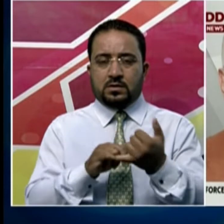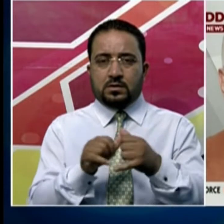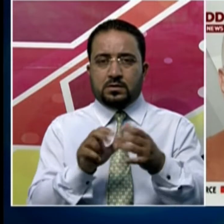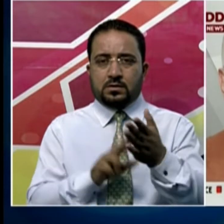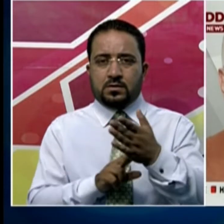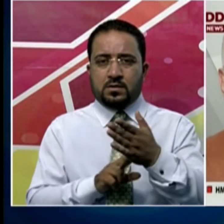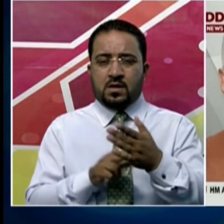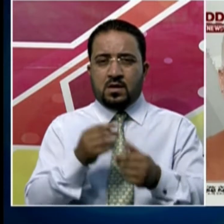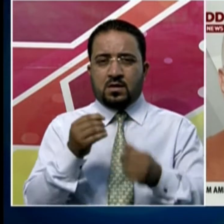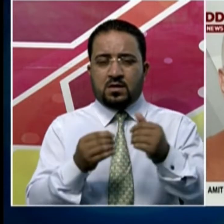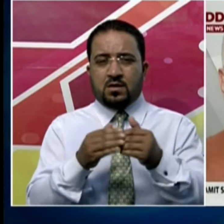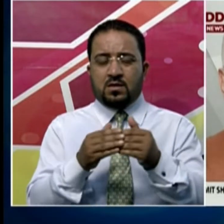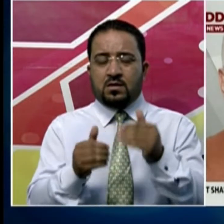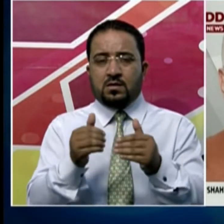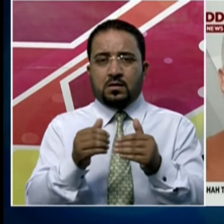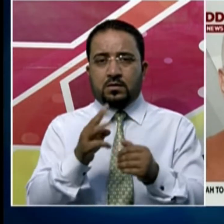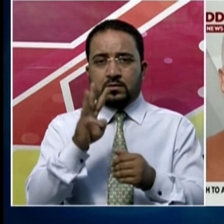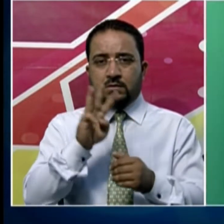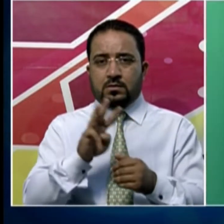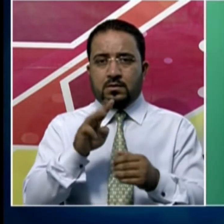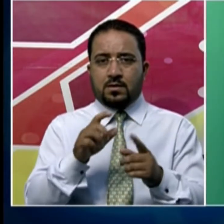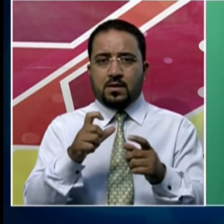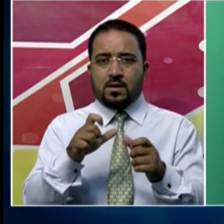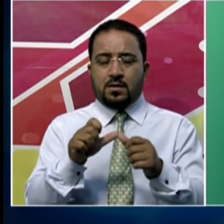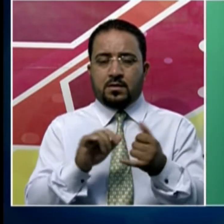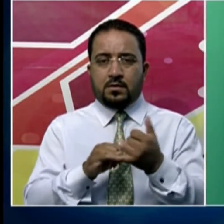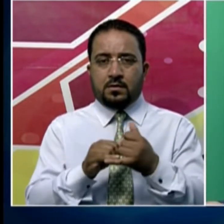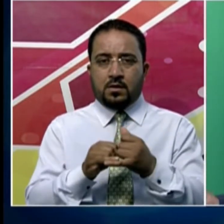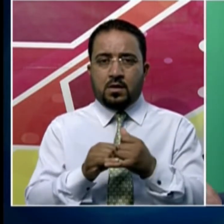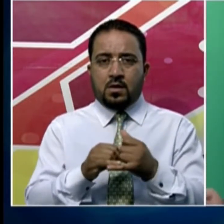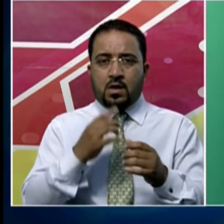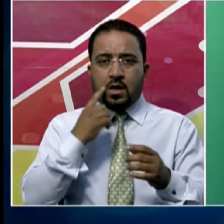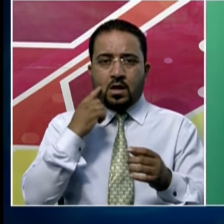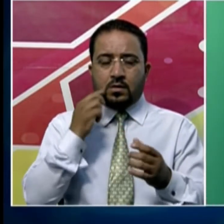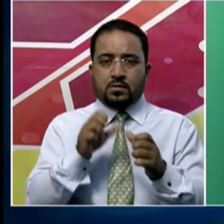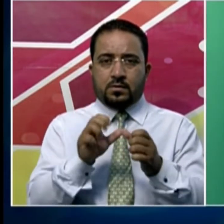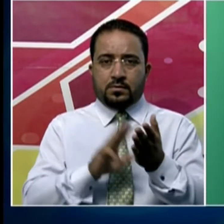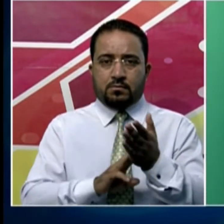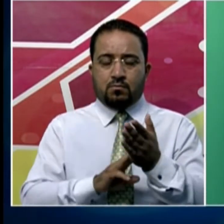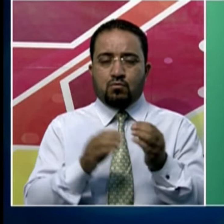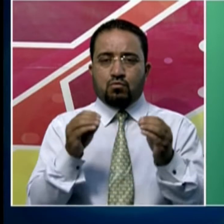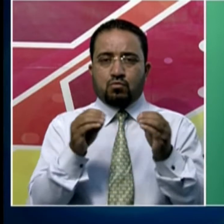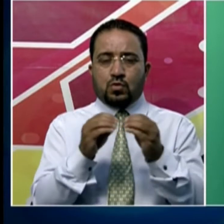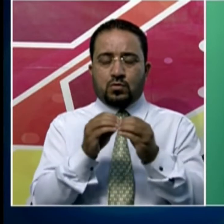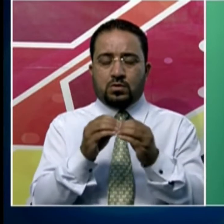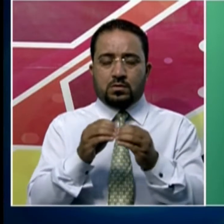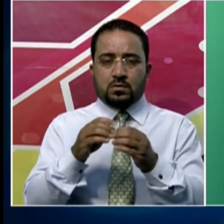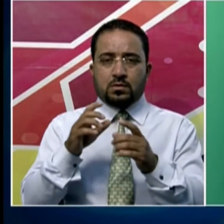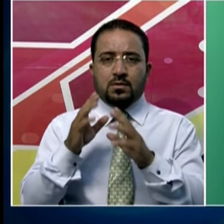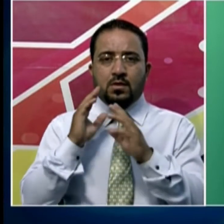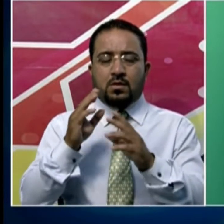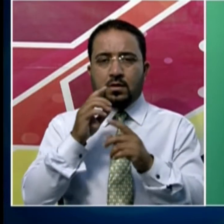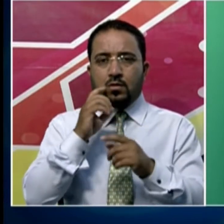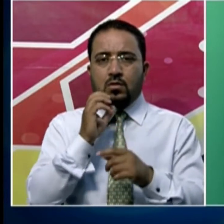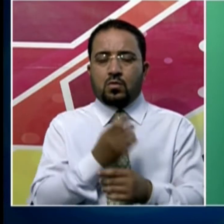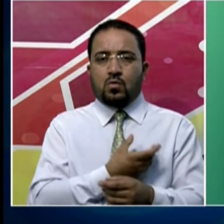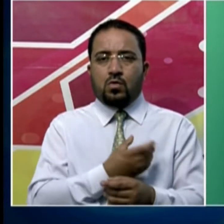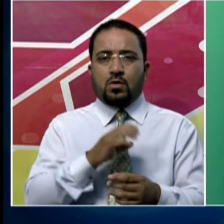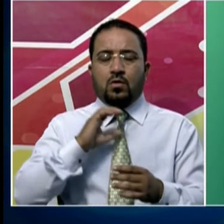یہ تین لیبورٹریوں نویڈا ممبئی اور کولکتہ میں قائم